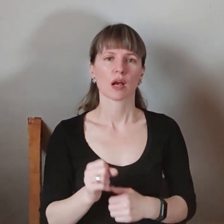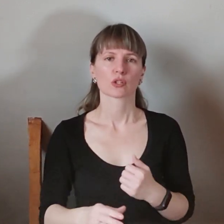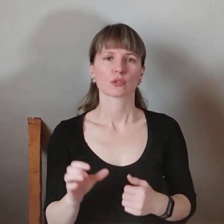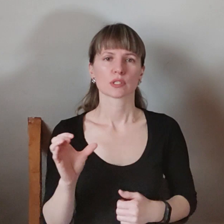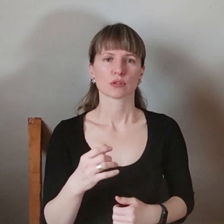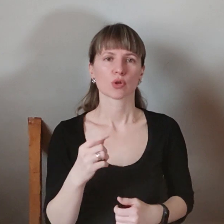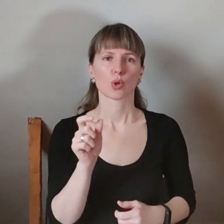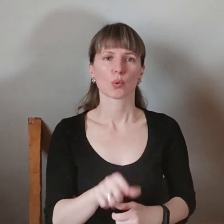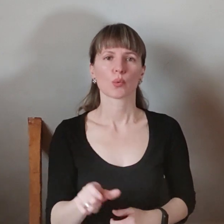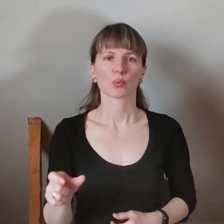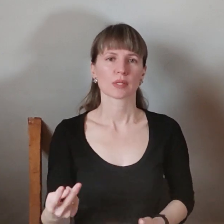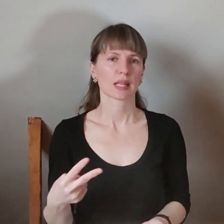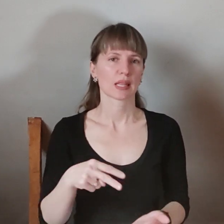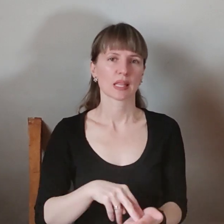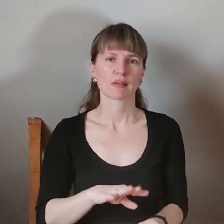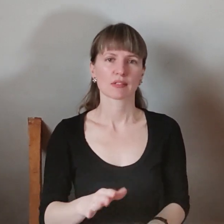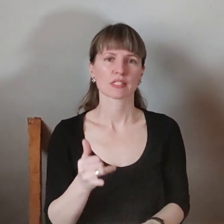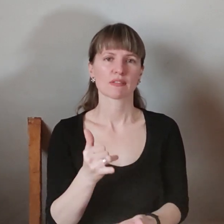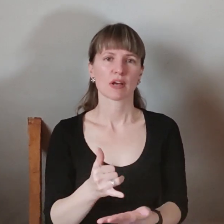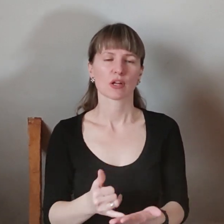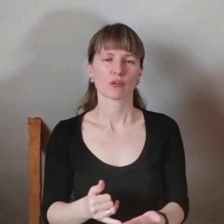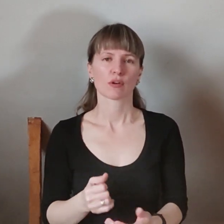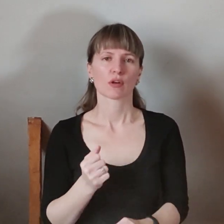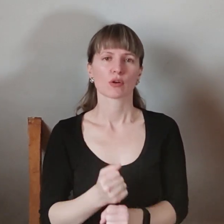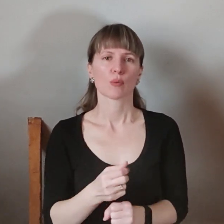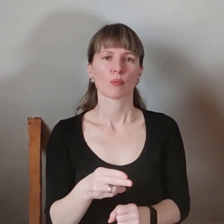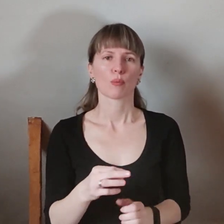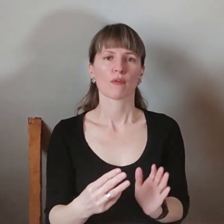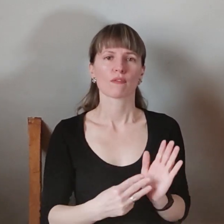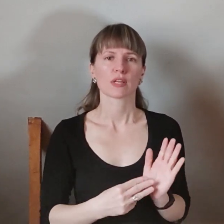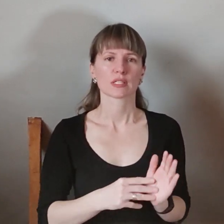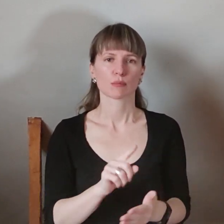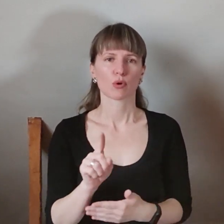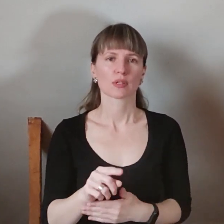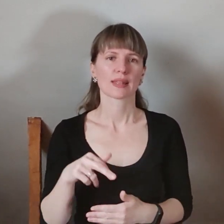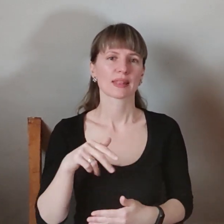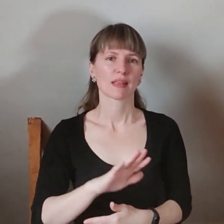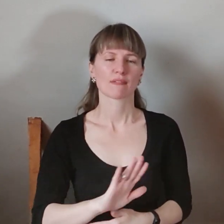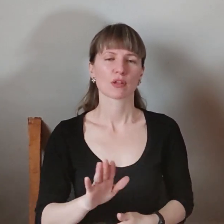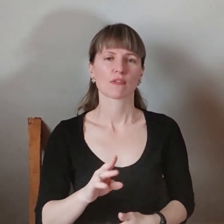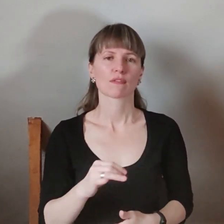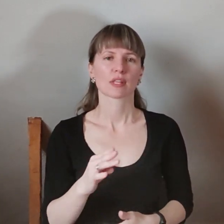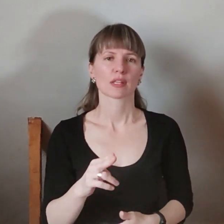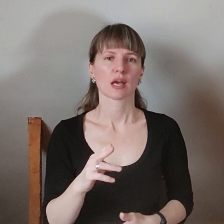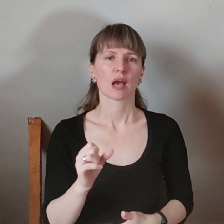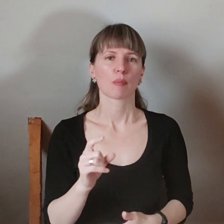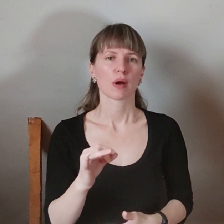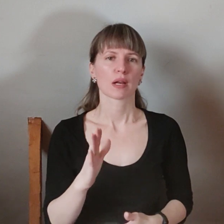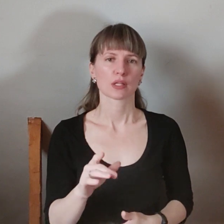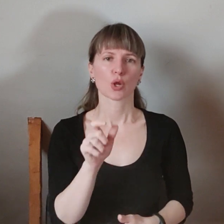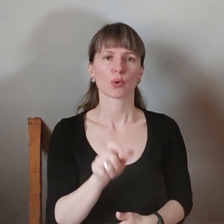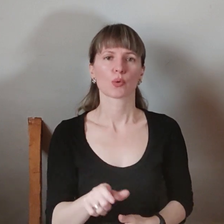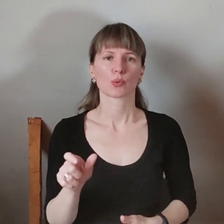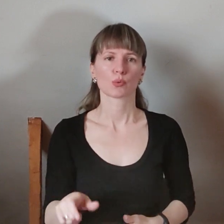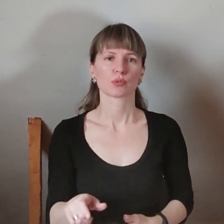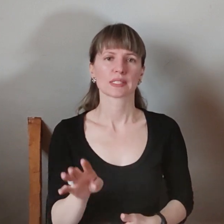Люди не встають. Зварювальники зварюють по 8 годин, не відходячи від апаратів. Люди сірі від пилу,